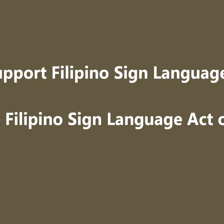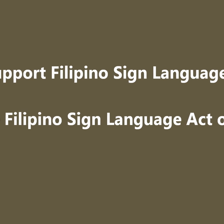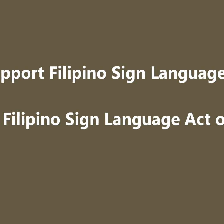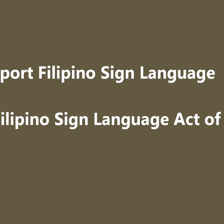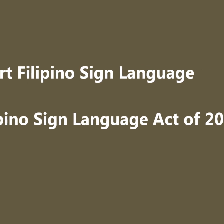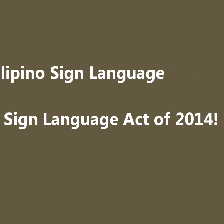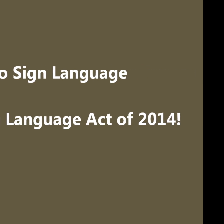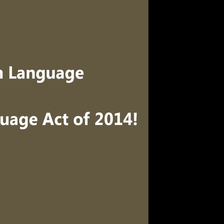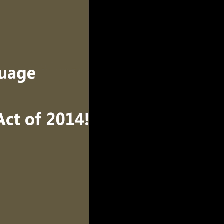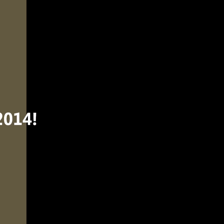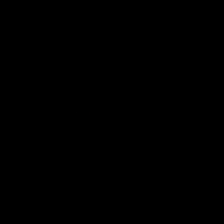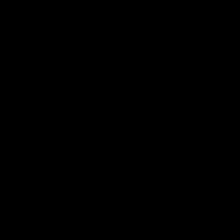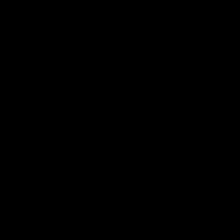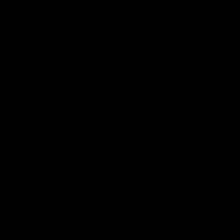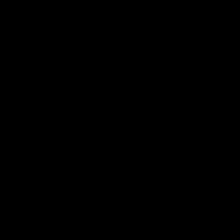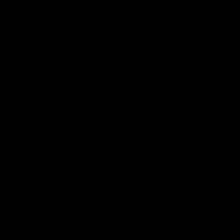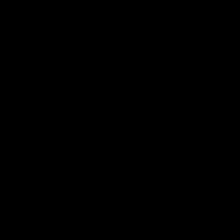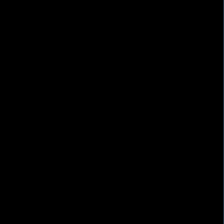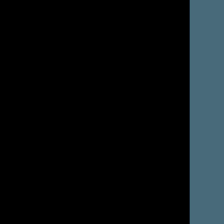hajelitok! Simpan na ngatuma,